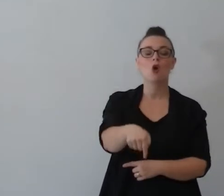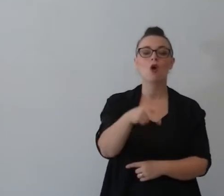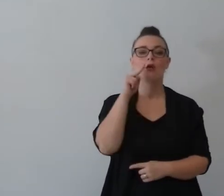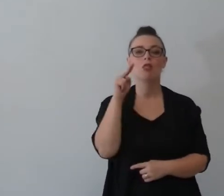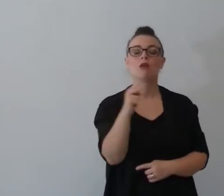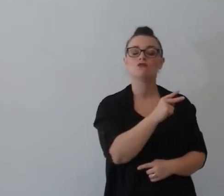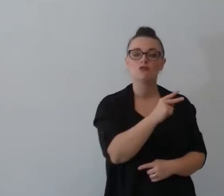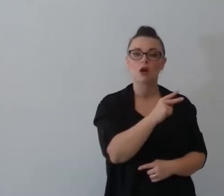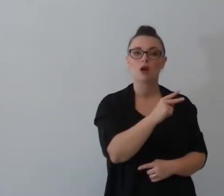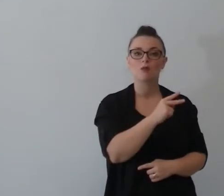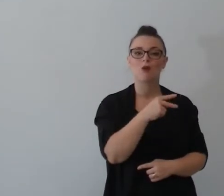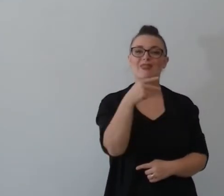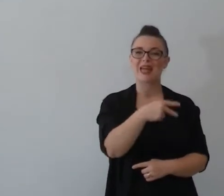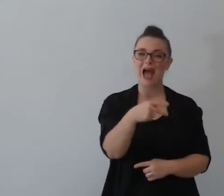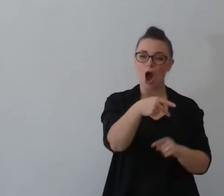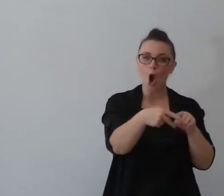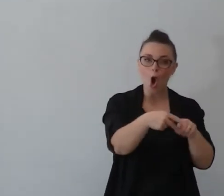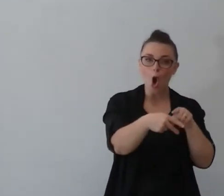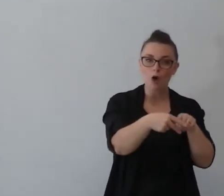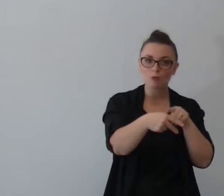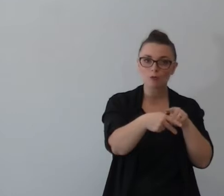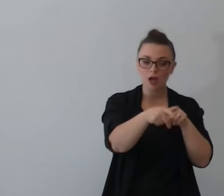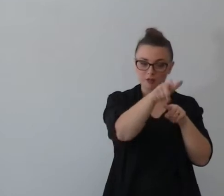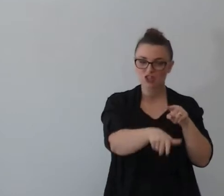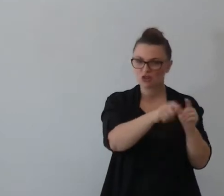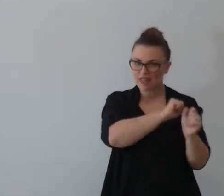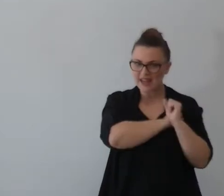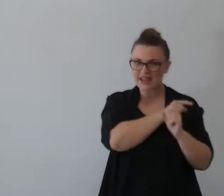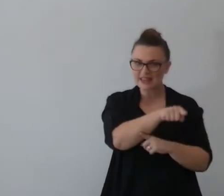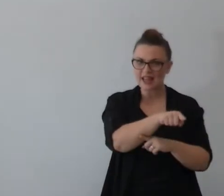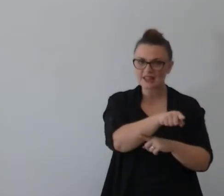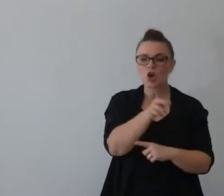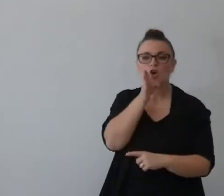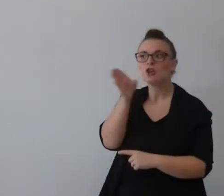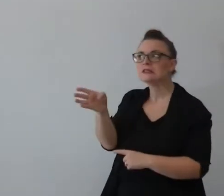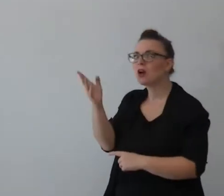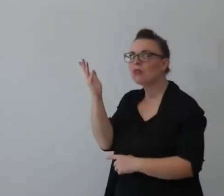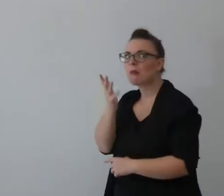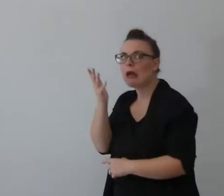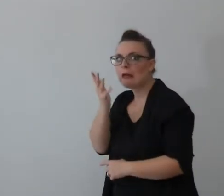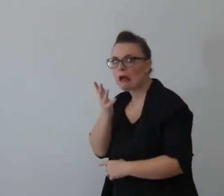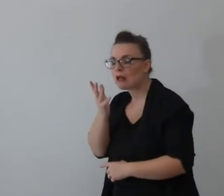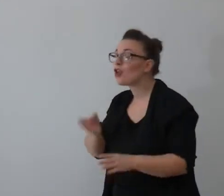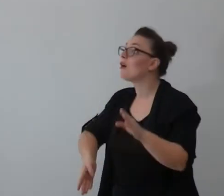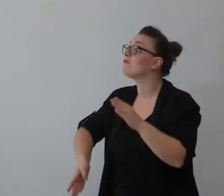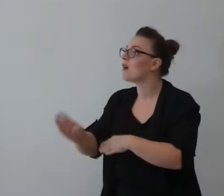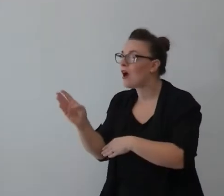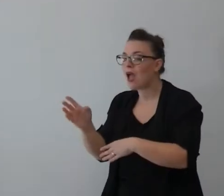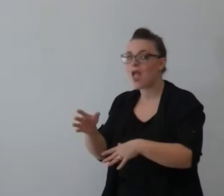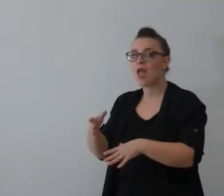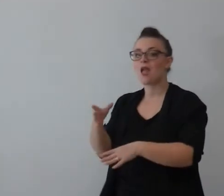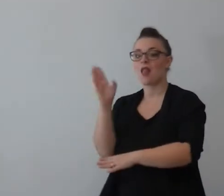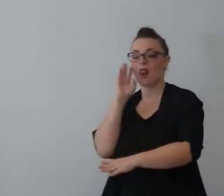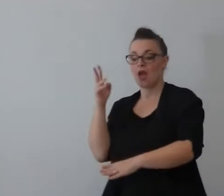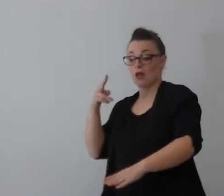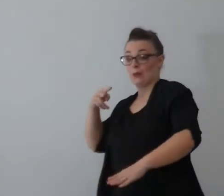sempre la Naomi credente che dà il suggerimento fuori e lui ti dirà